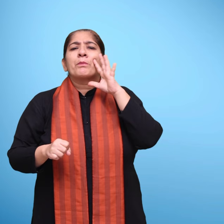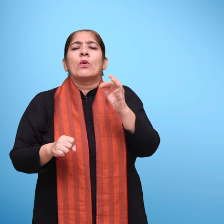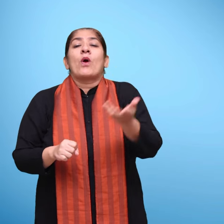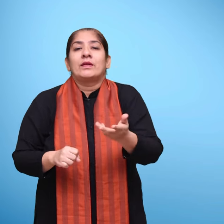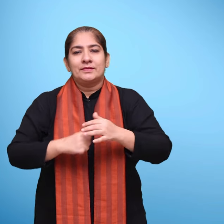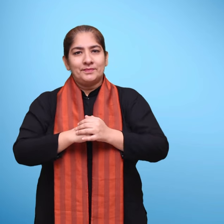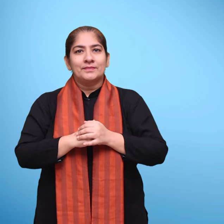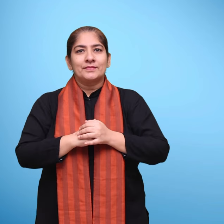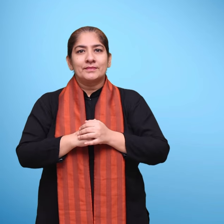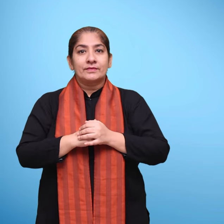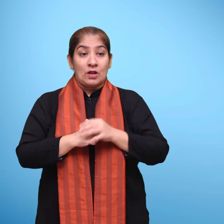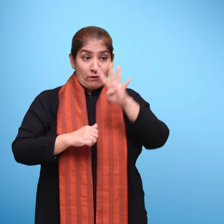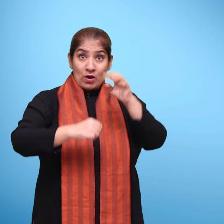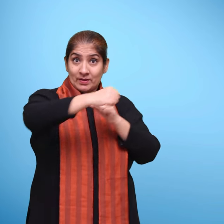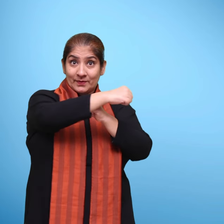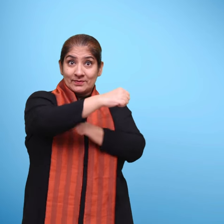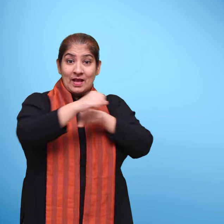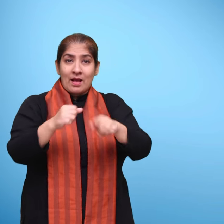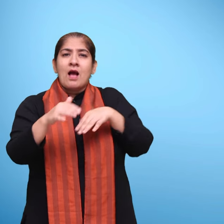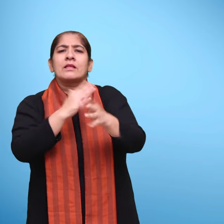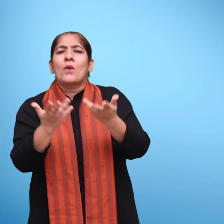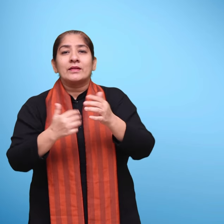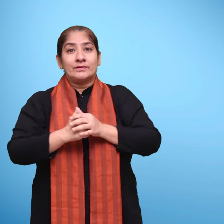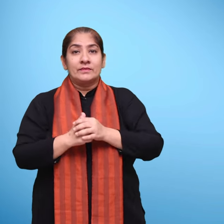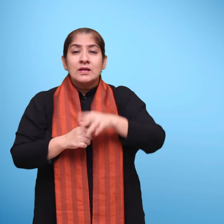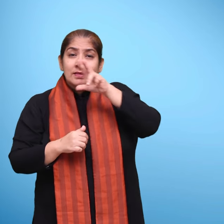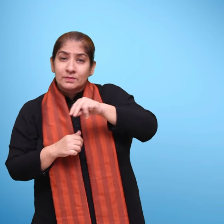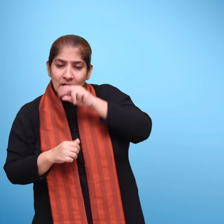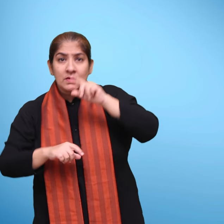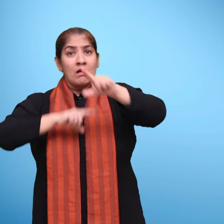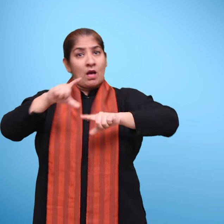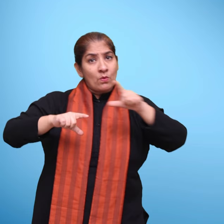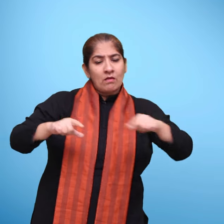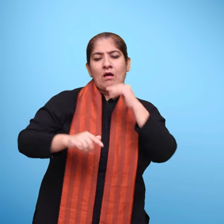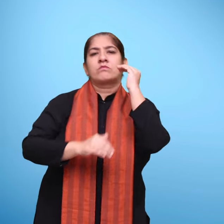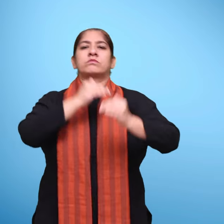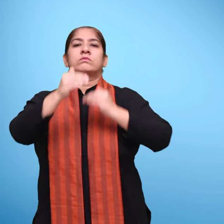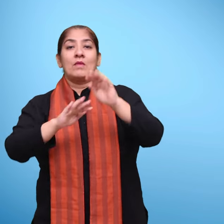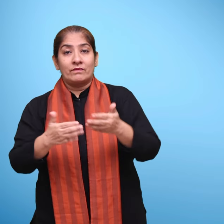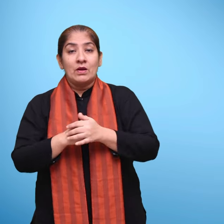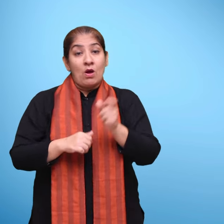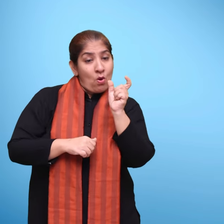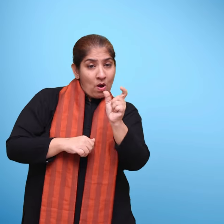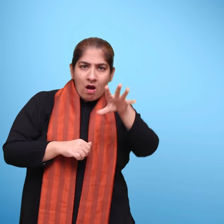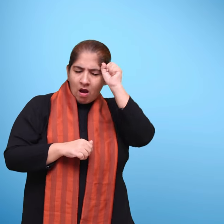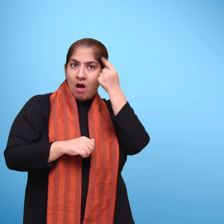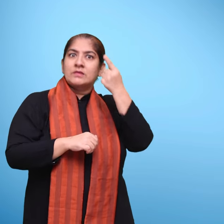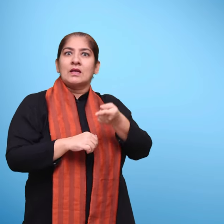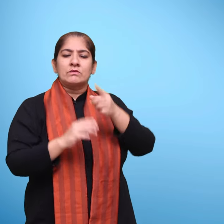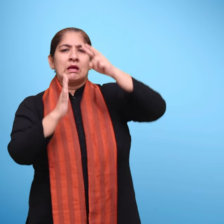महत्वपून है ये चार स्तंभ हैं मौखिक भाषा का विकास, शब्द पहजान, पढ़ना और